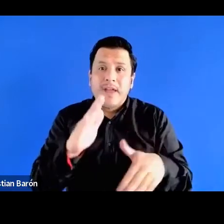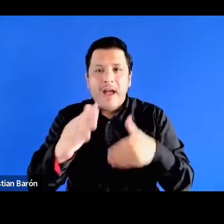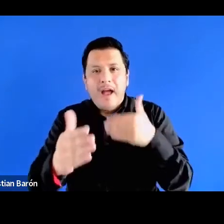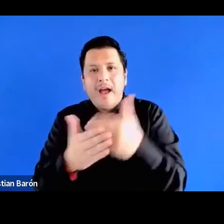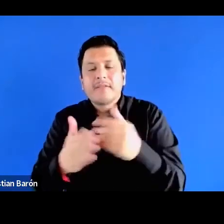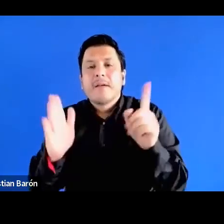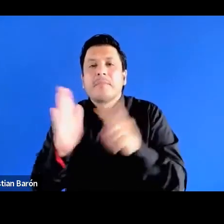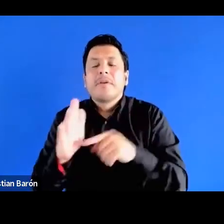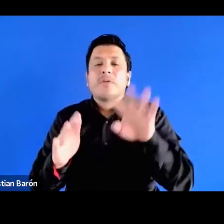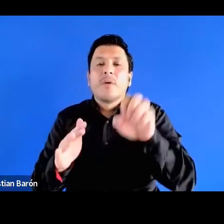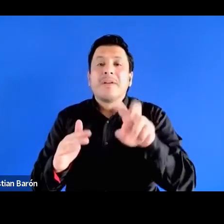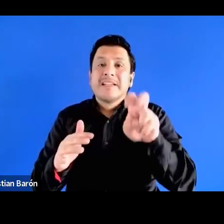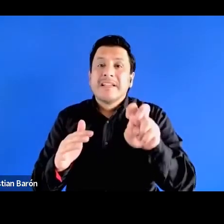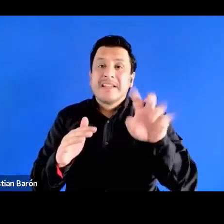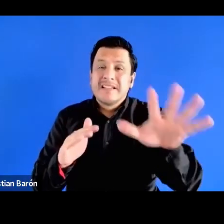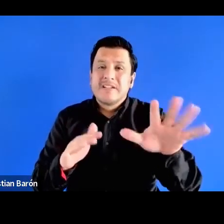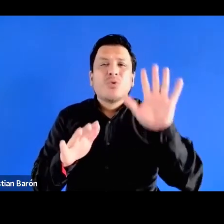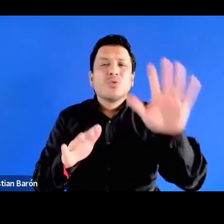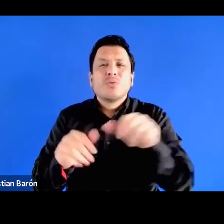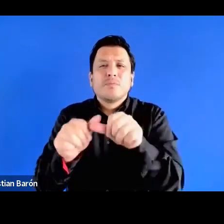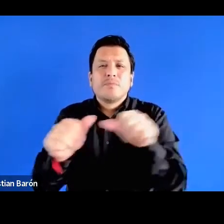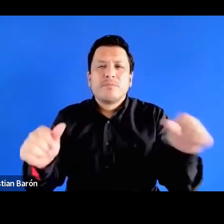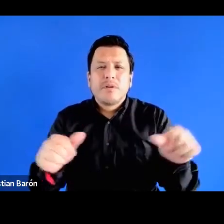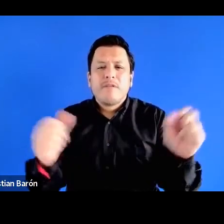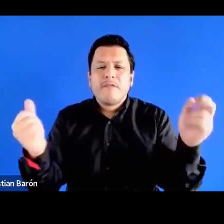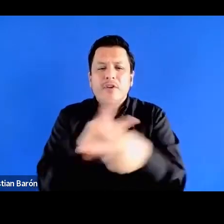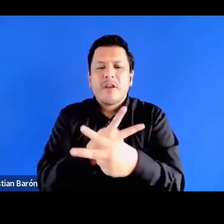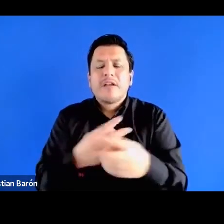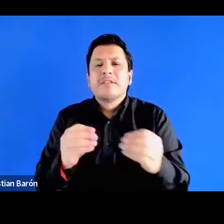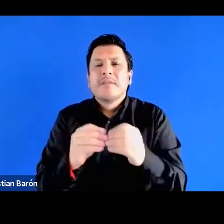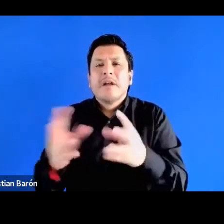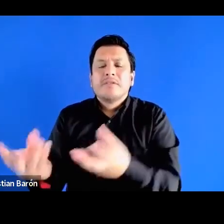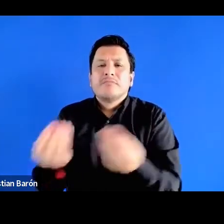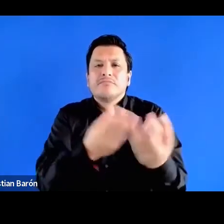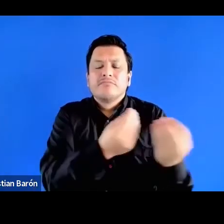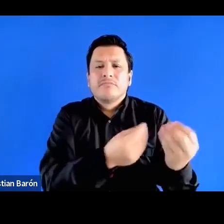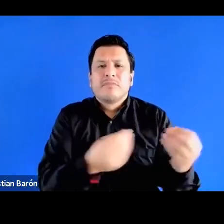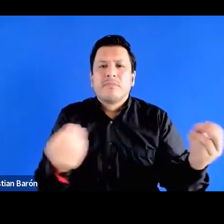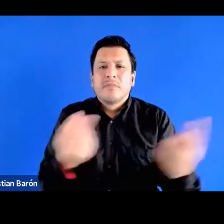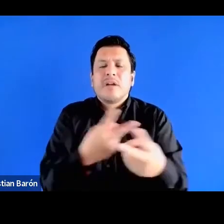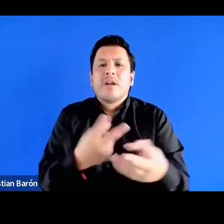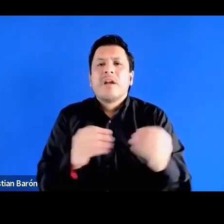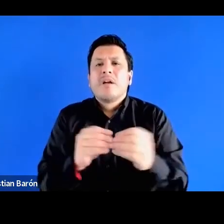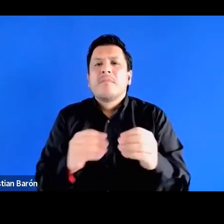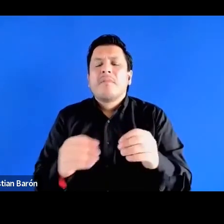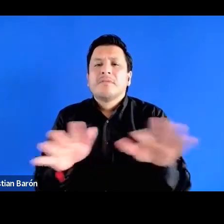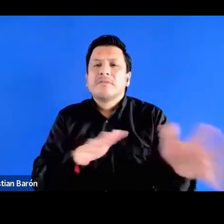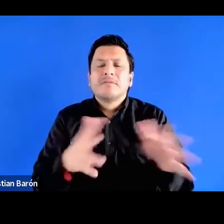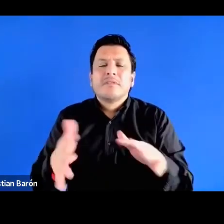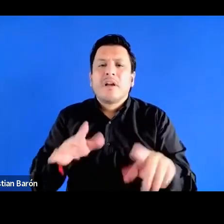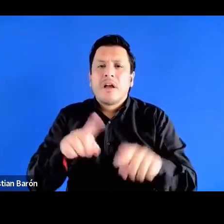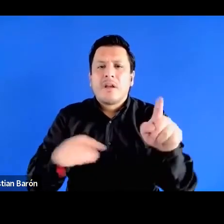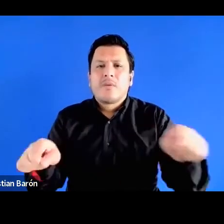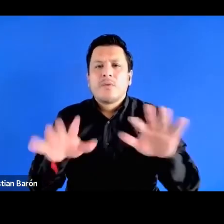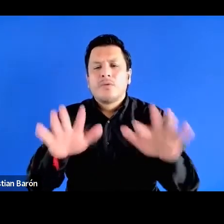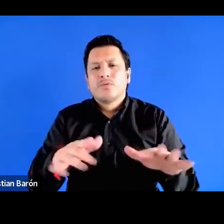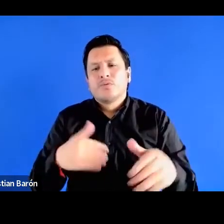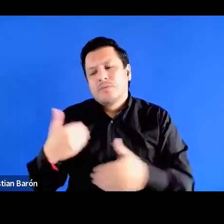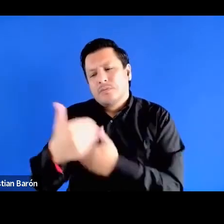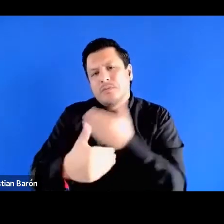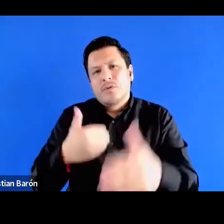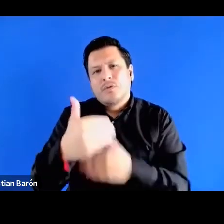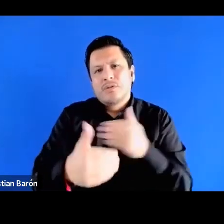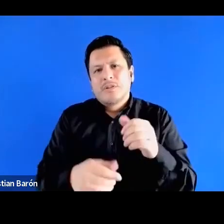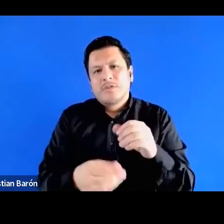violencia ¿no? también hay un tipo de migración pero una migración que está ligada fundamentalmente a procesos de